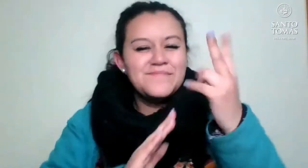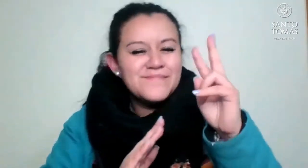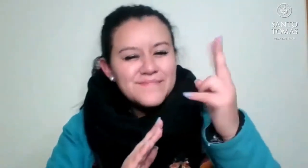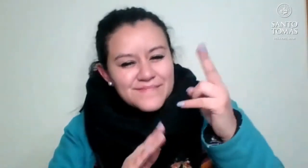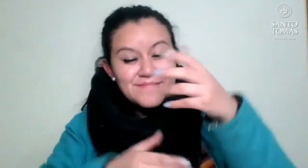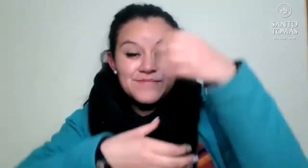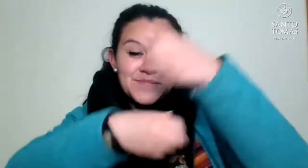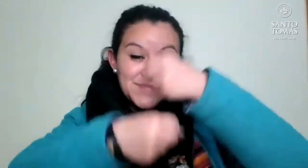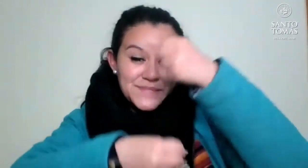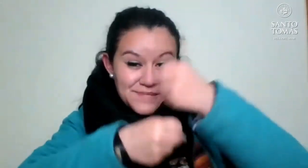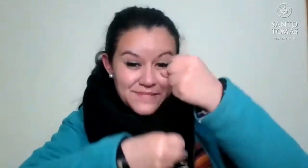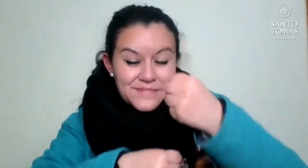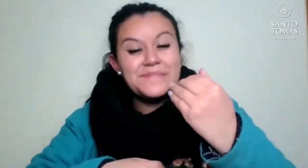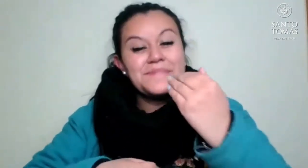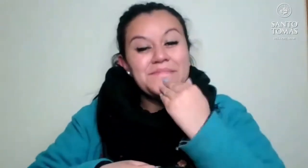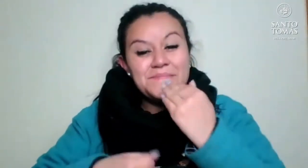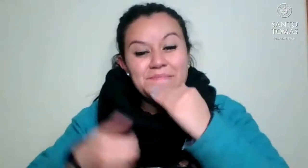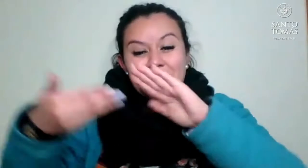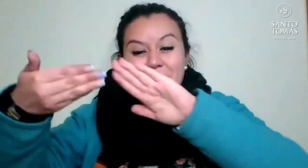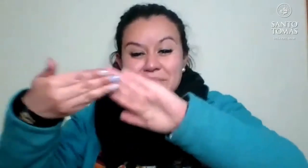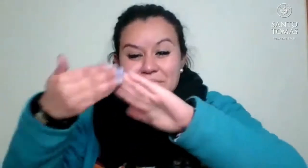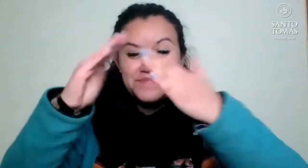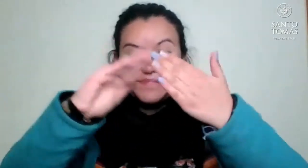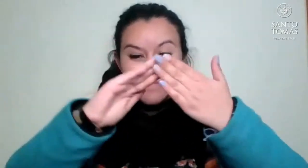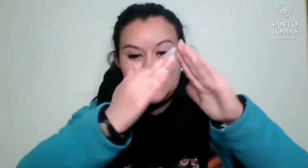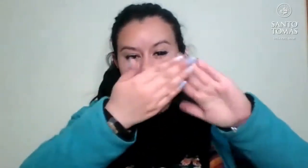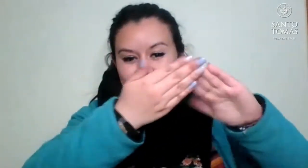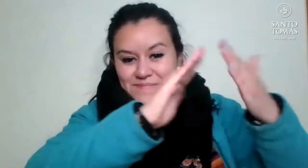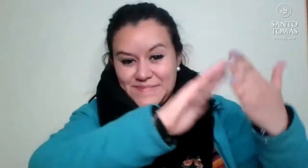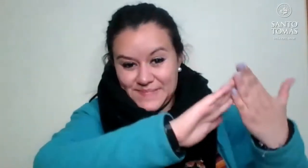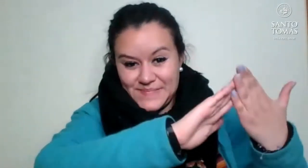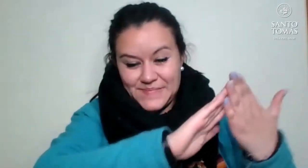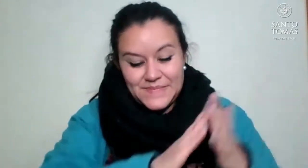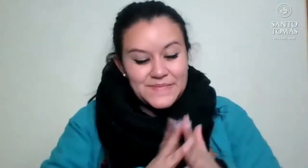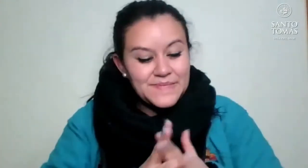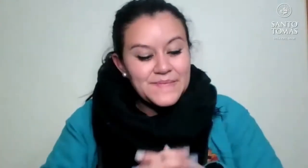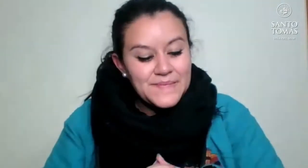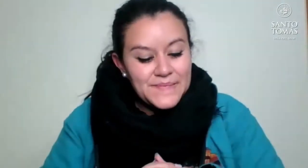Los Andes, puede decir Los Andes o Los Andes.